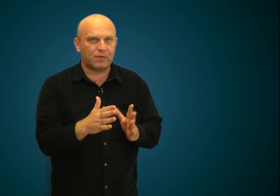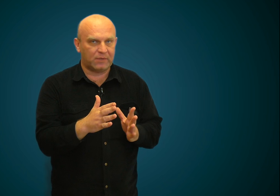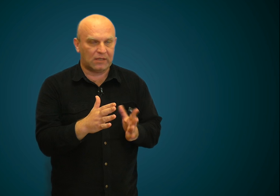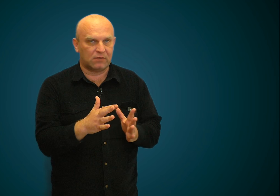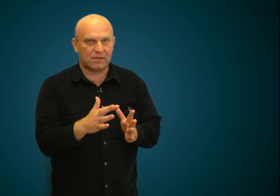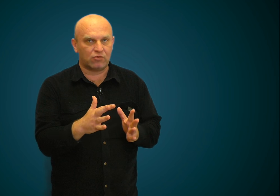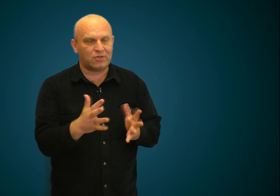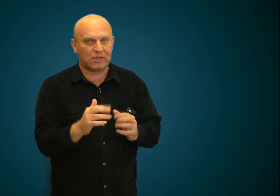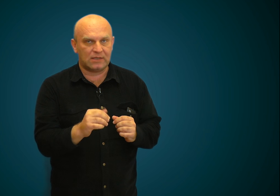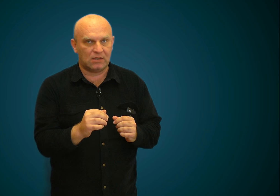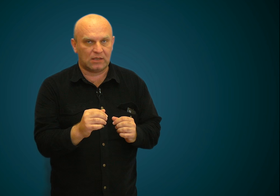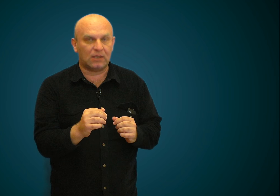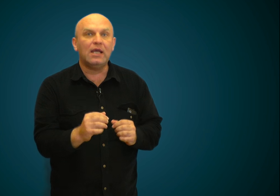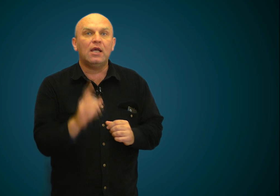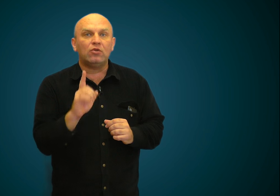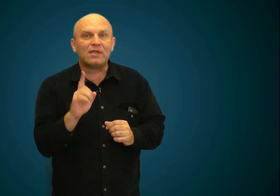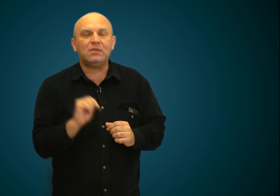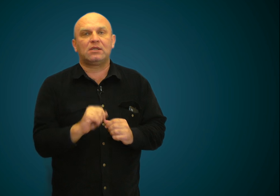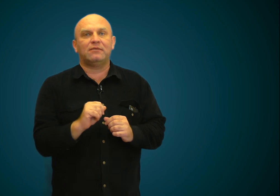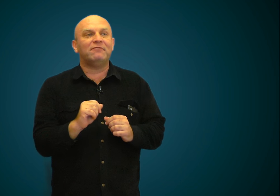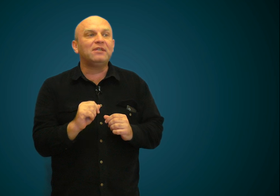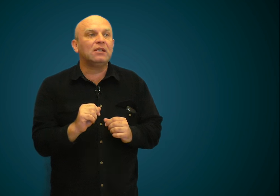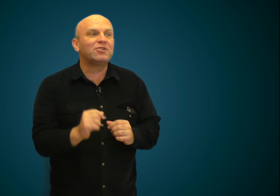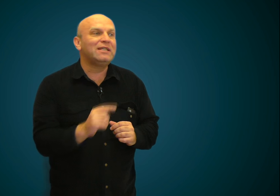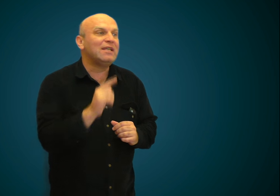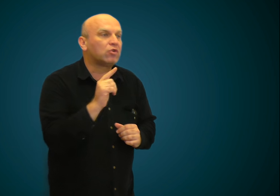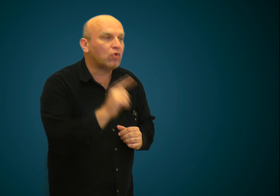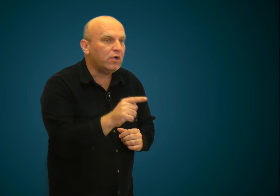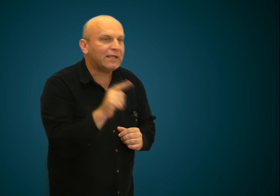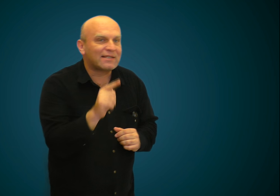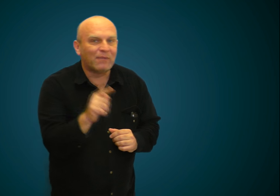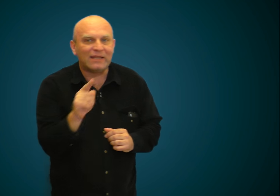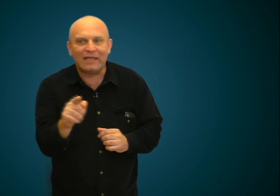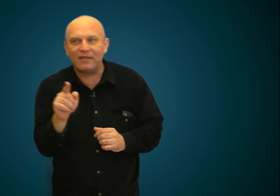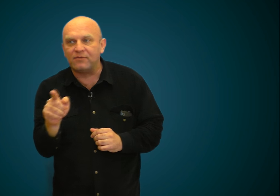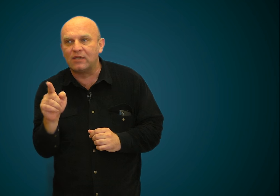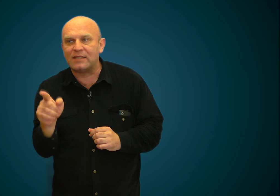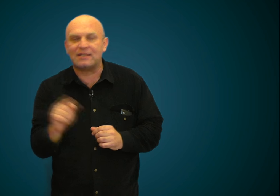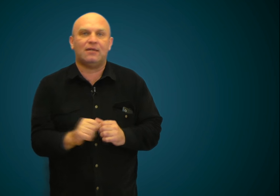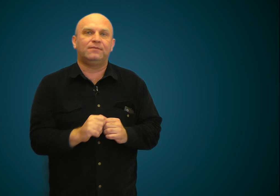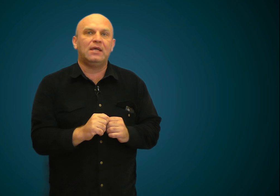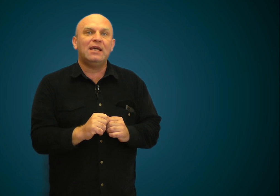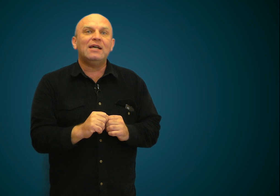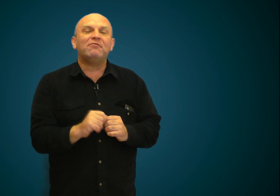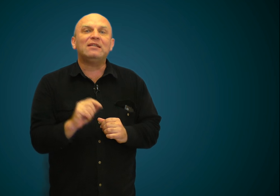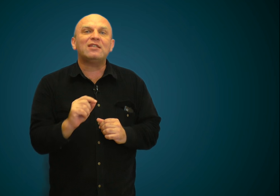посмотрели в глаза, уже читается не так. Но самое главное, вы должны не только смотреть в глаза, вы должны